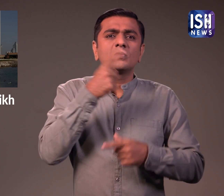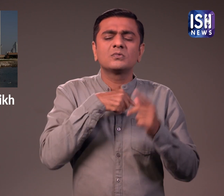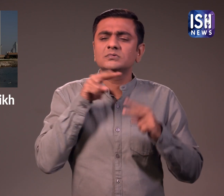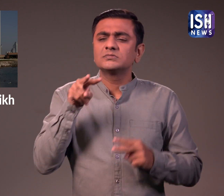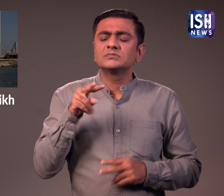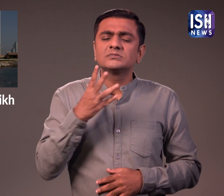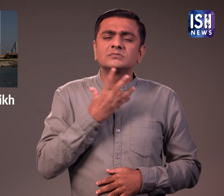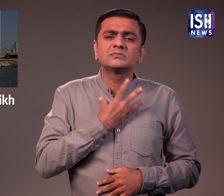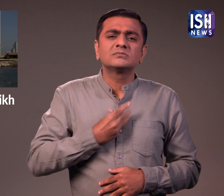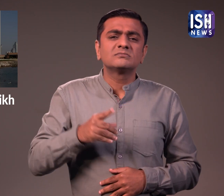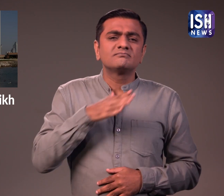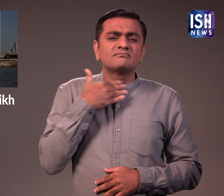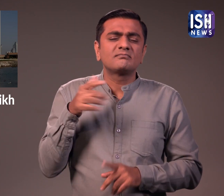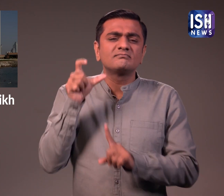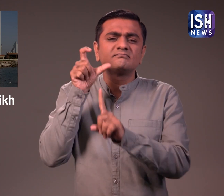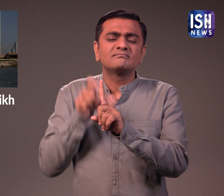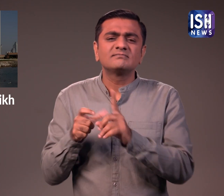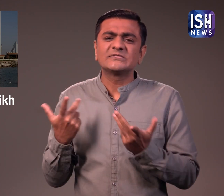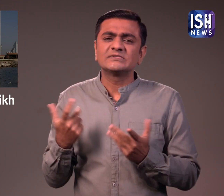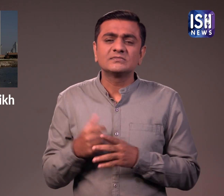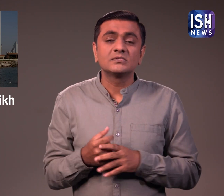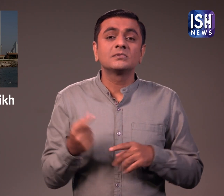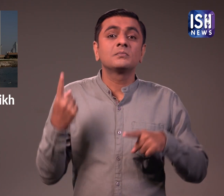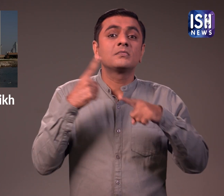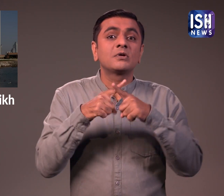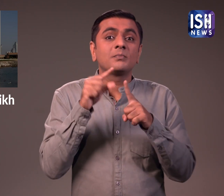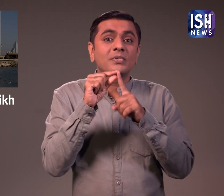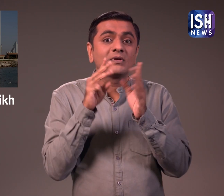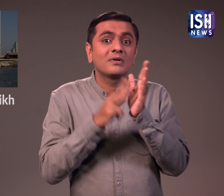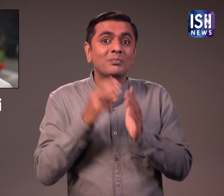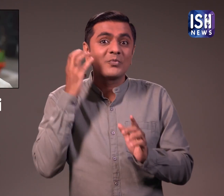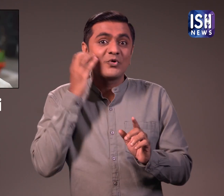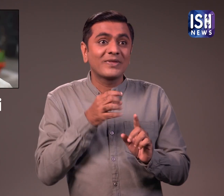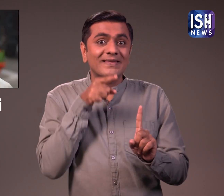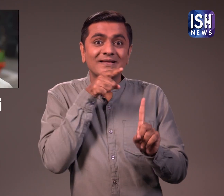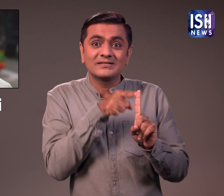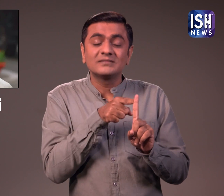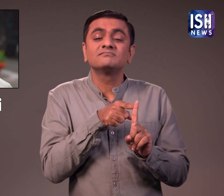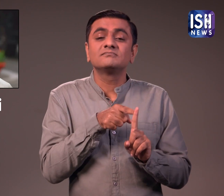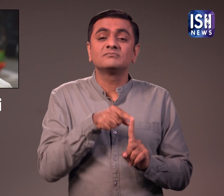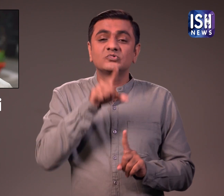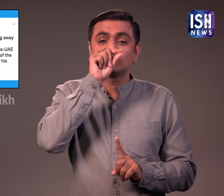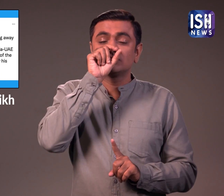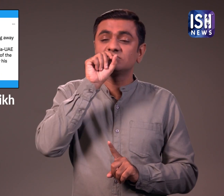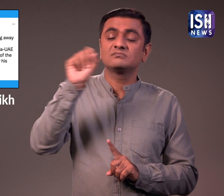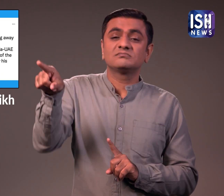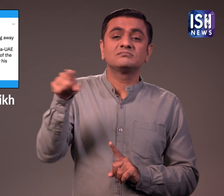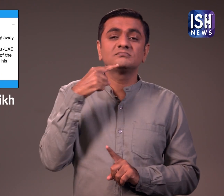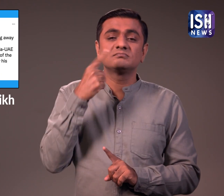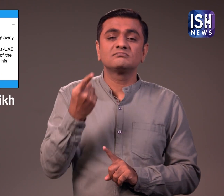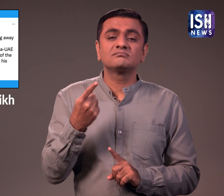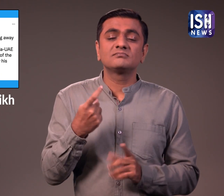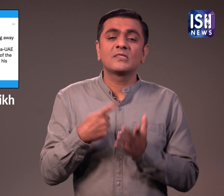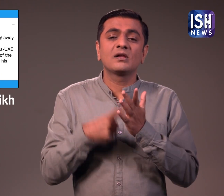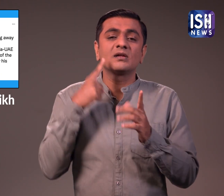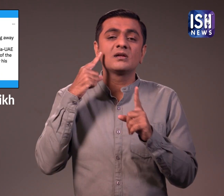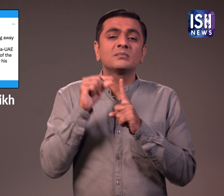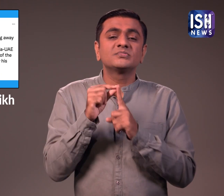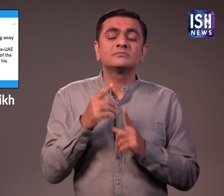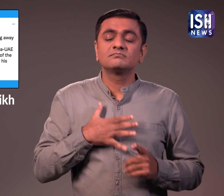उनके निधन के बाद पूरा विश्व शोक में था भारतिय प्रदानवंत्री नरेंद्र मोदी ने भी राष्ट्रपती शेक खलिफा के निधन पर